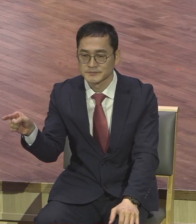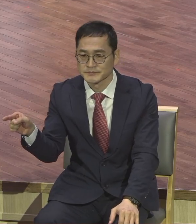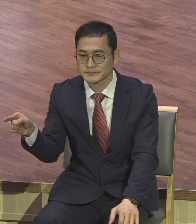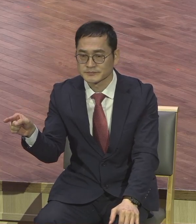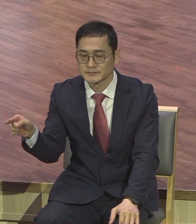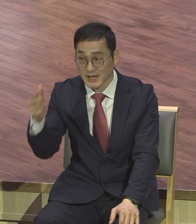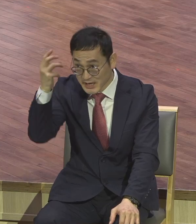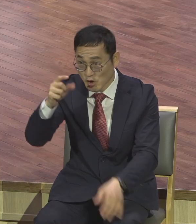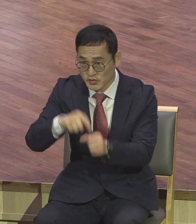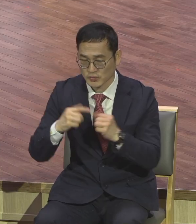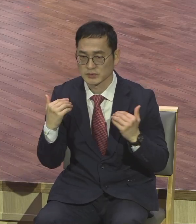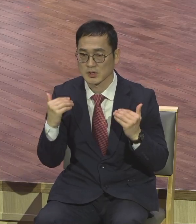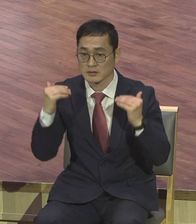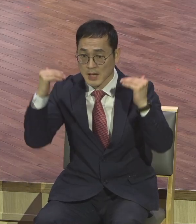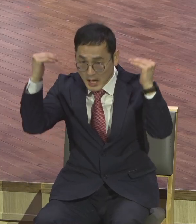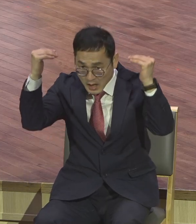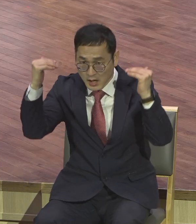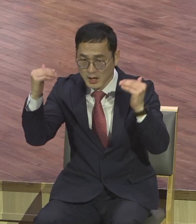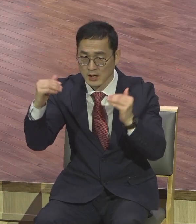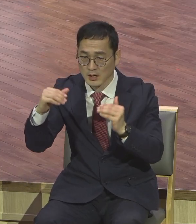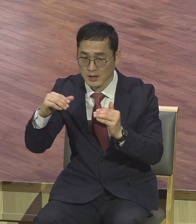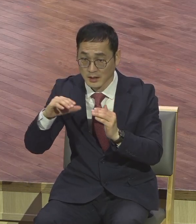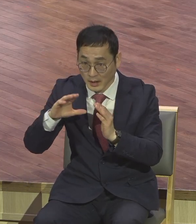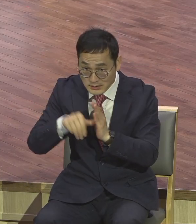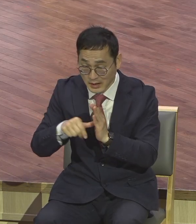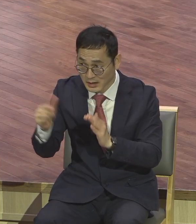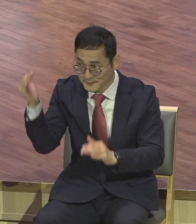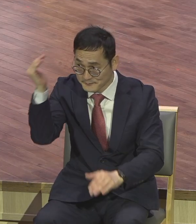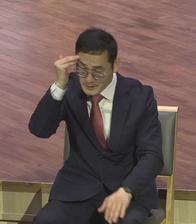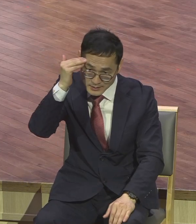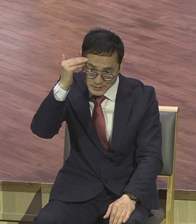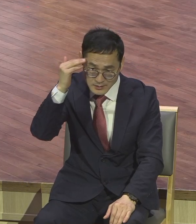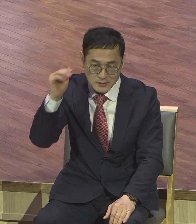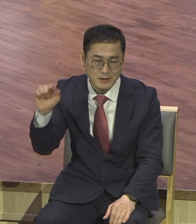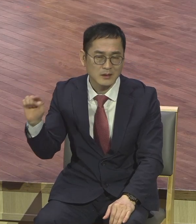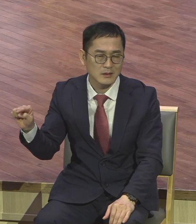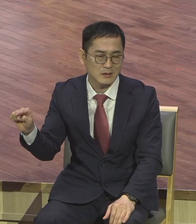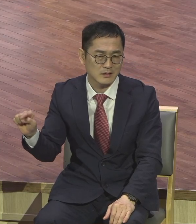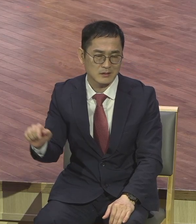성장해야 되는데 딱 막아버리는 사단의 방해예요. 나나점이야.